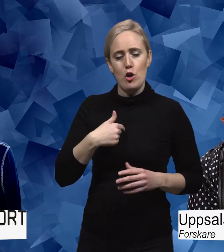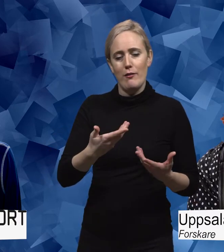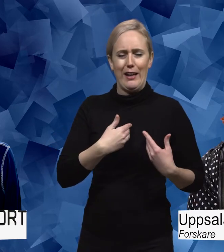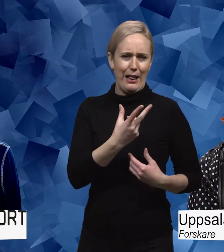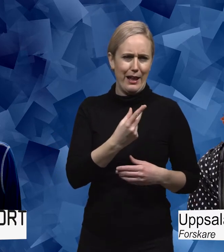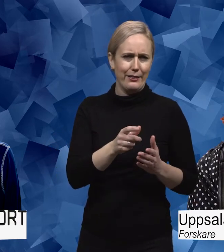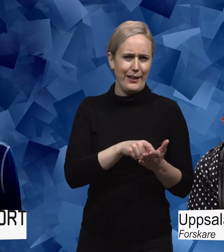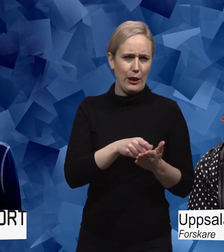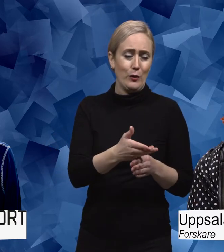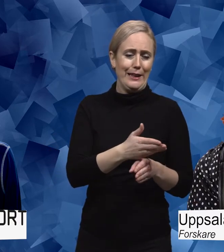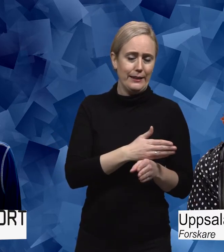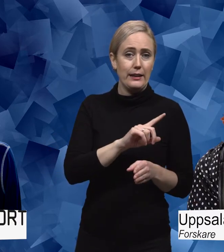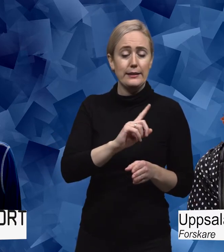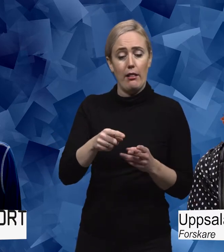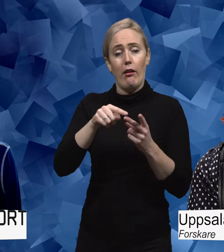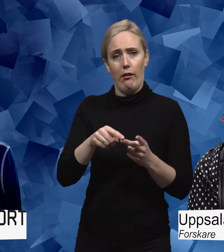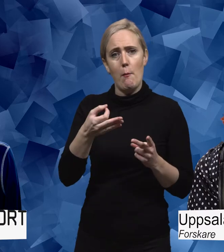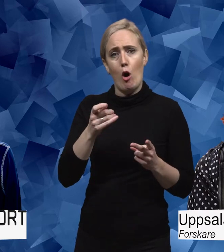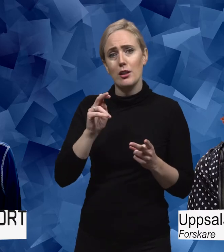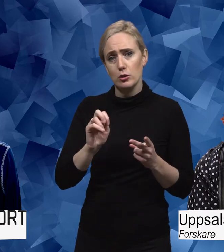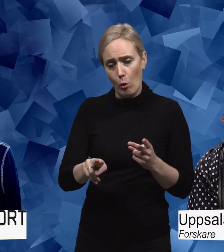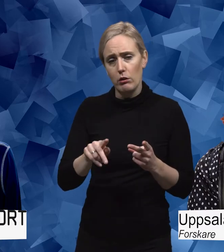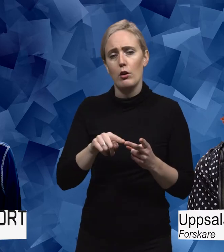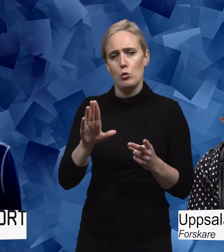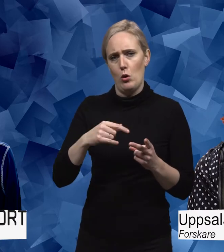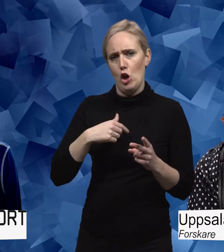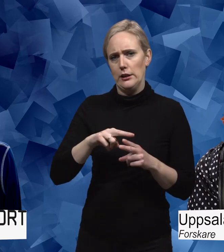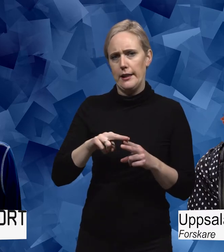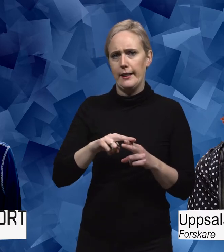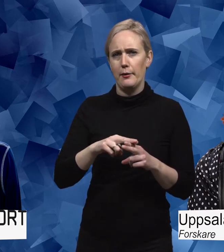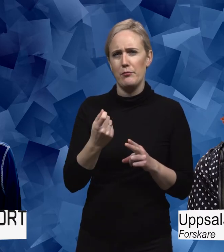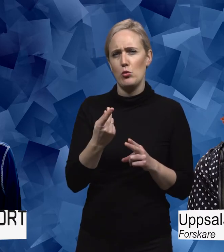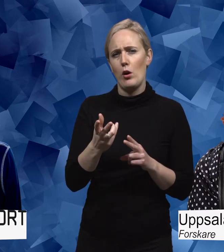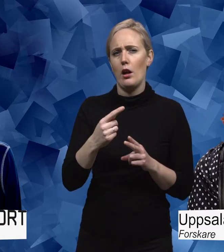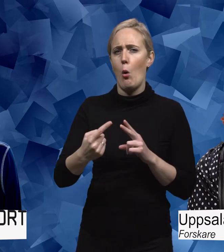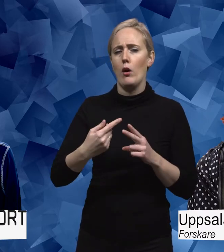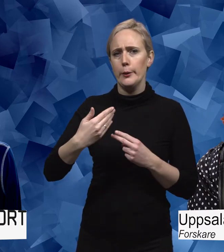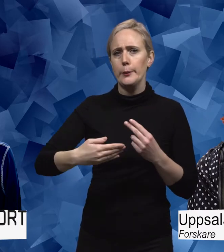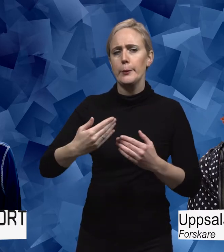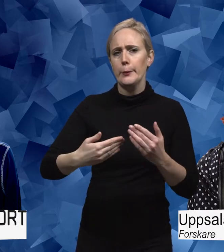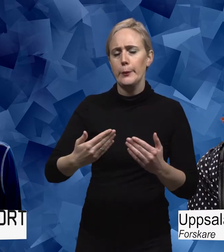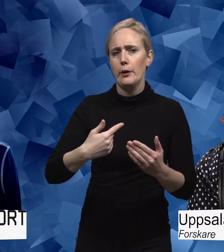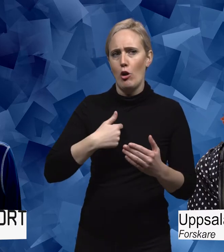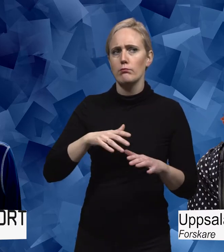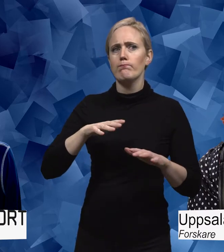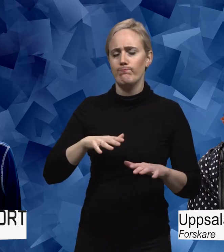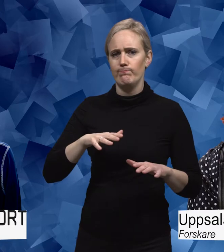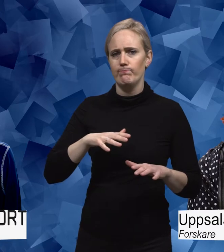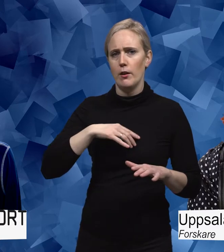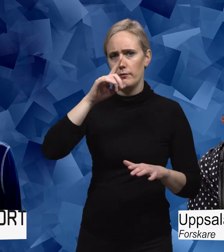innan. När jag väl fick Parkinson-diagnosen så kände jag att jag ville, efter några år då när jag hade landat i den diagnosen. Att jag ville kombinera mina